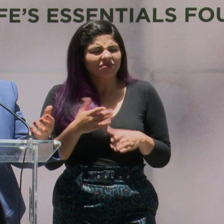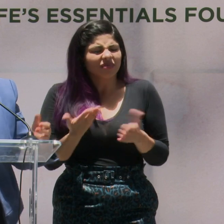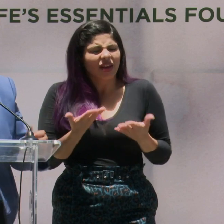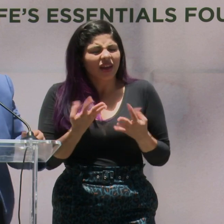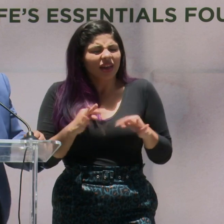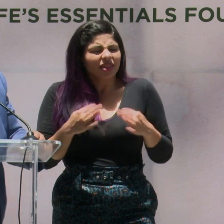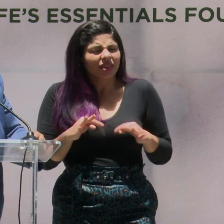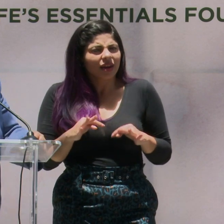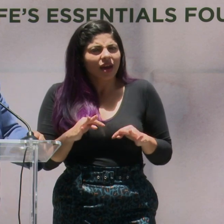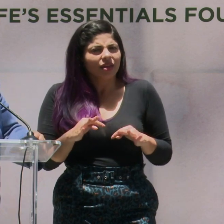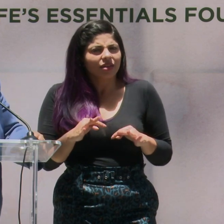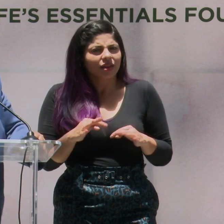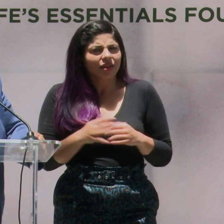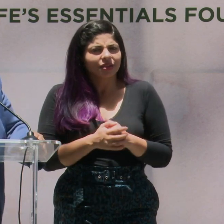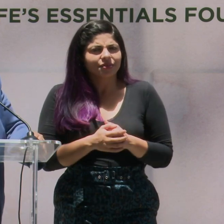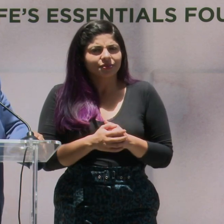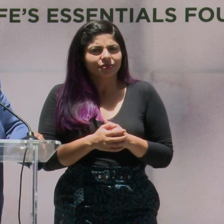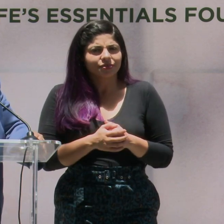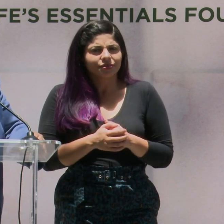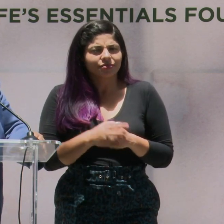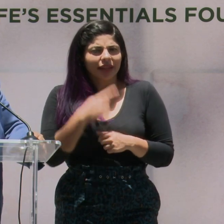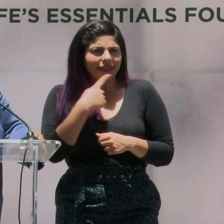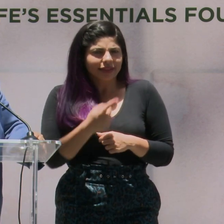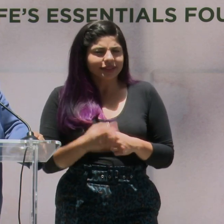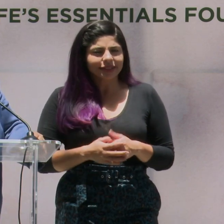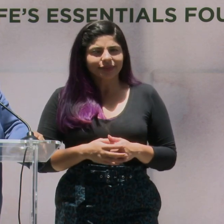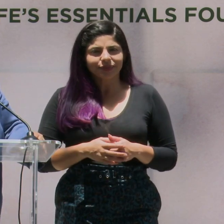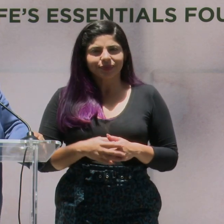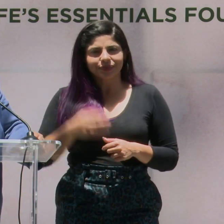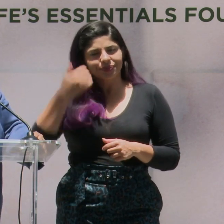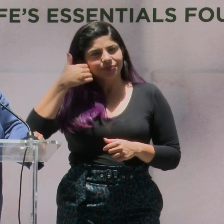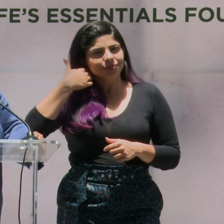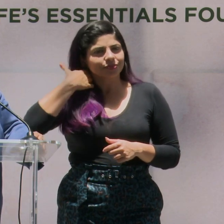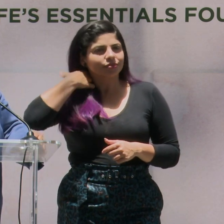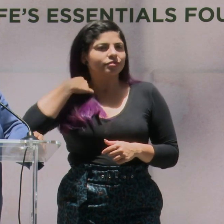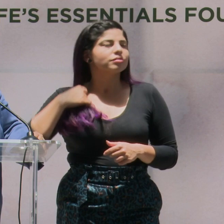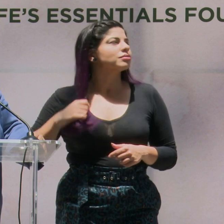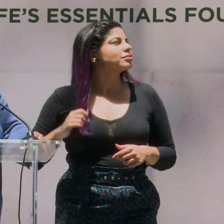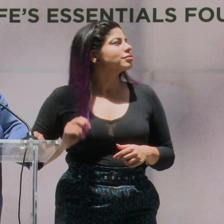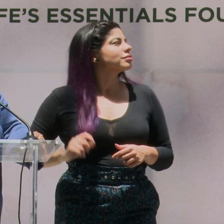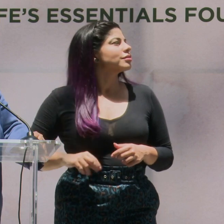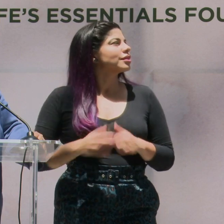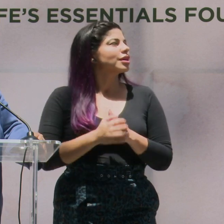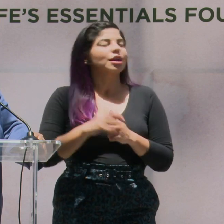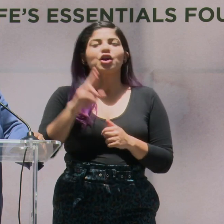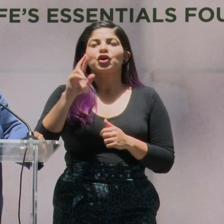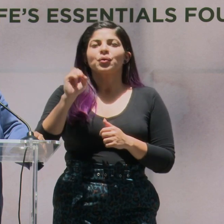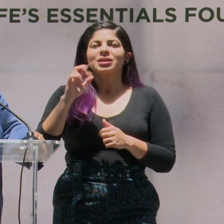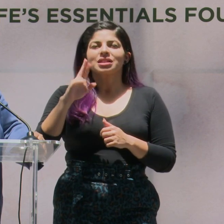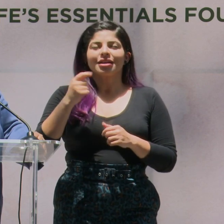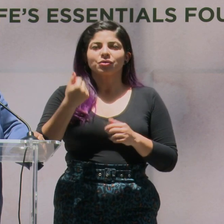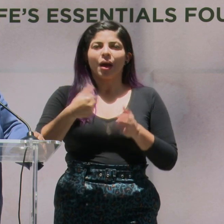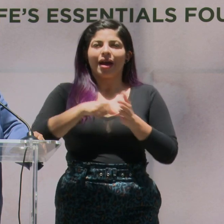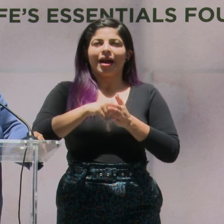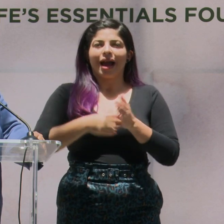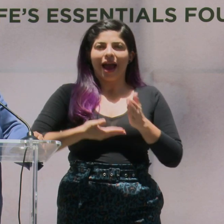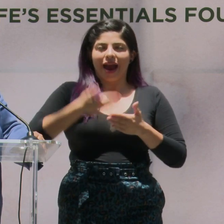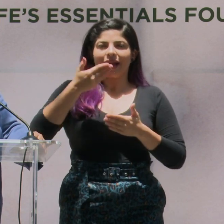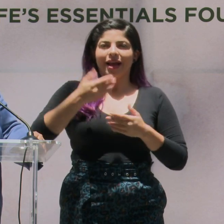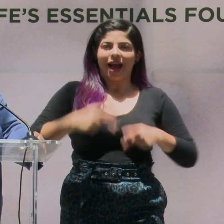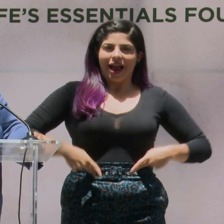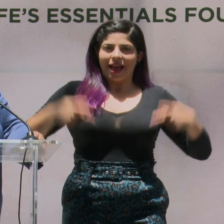tratando de mencionar. Recharge, thrill, alive, connect.